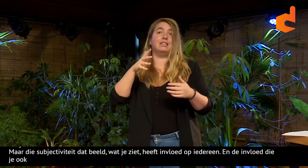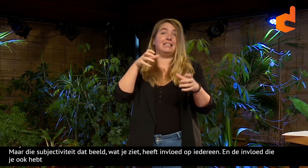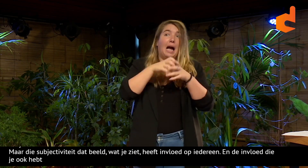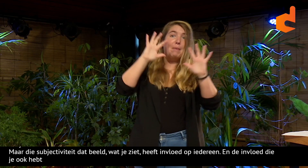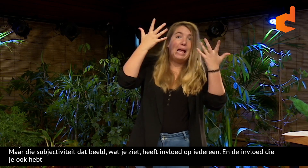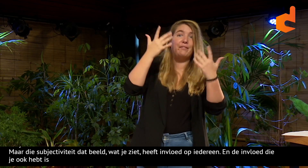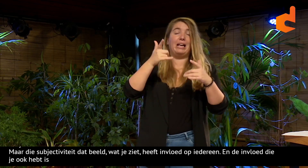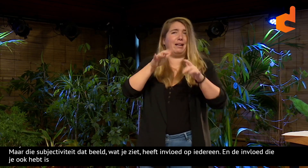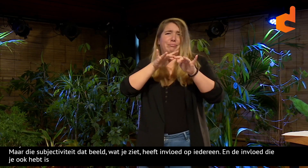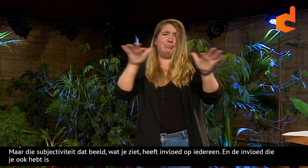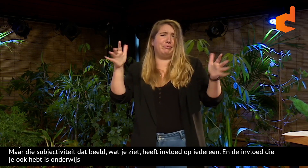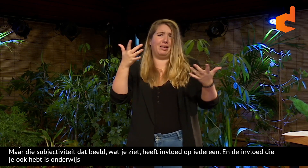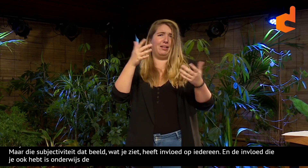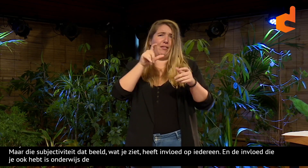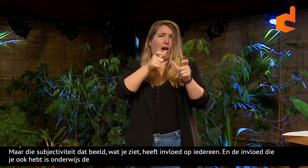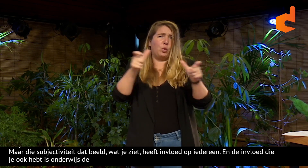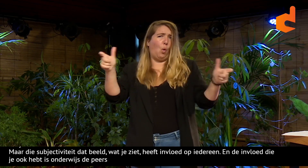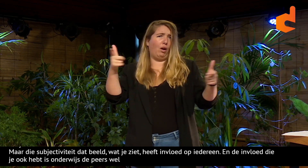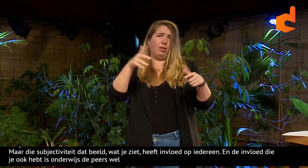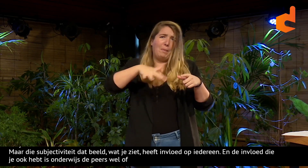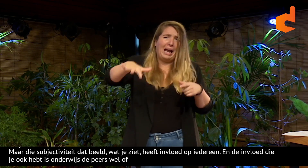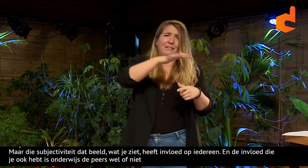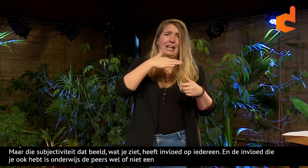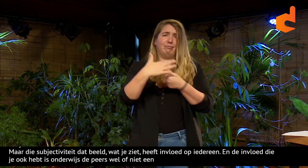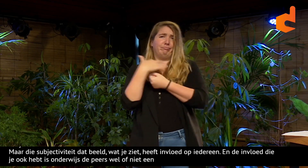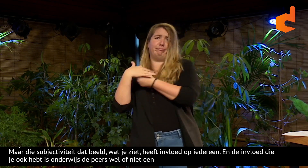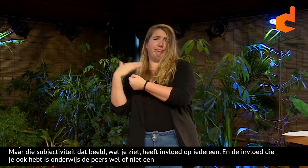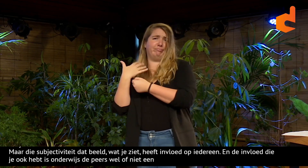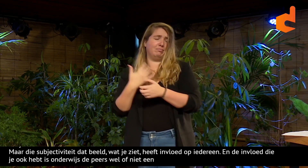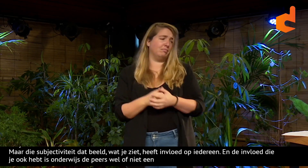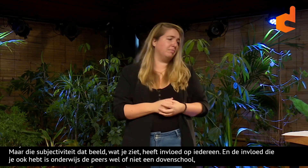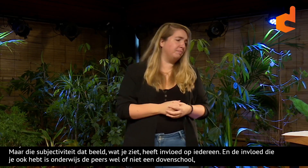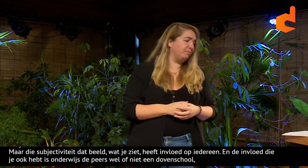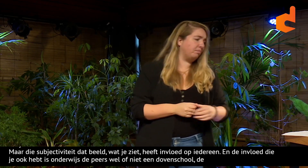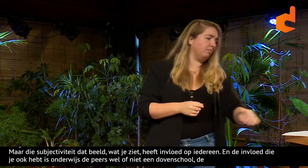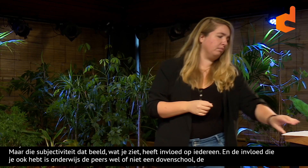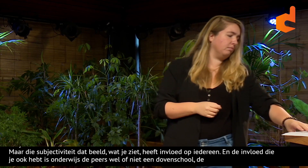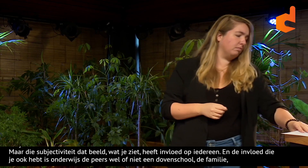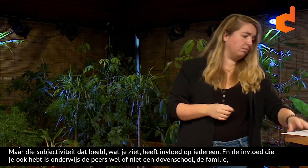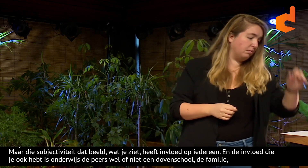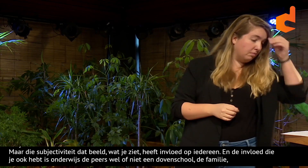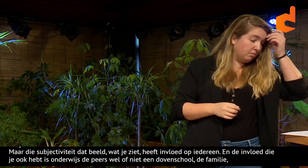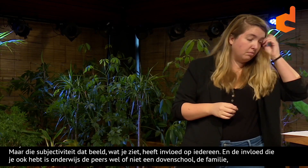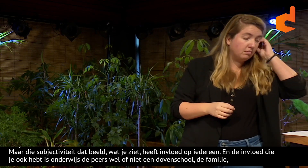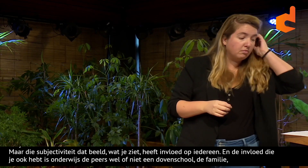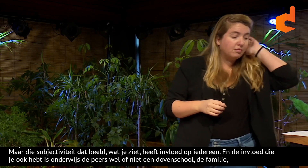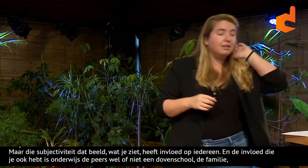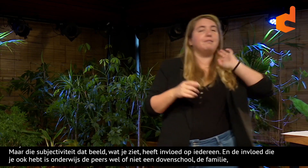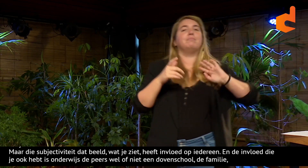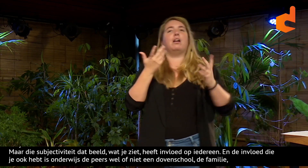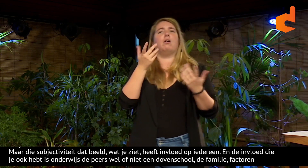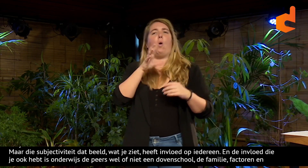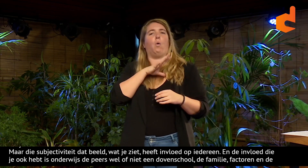onderwijs, de peers, wel of niet, naar een dovenschool zijn geweest, familie. Al die factoren, de omgeving, zijn allemaal factoren die een mens beïnvloedt.